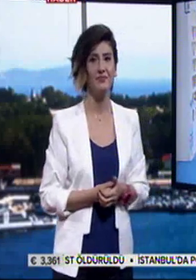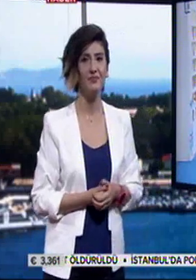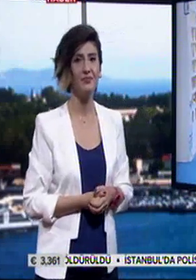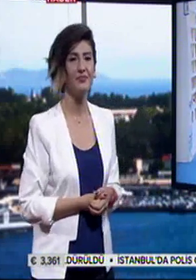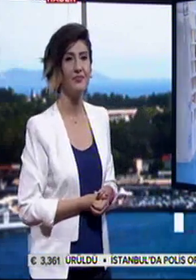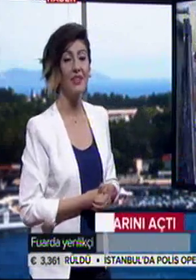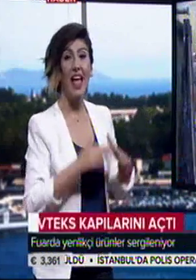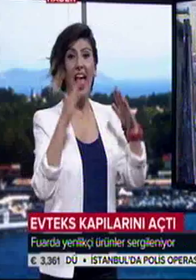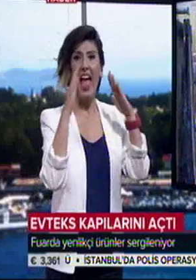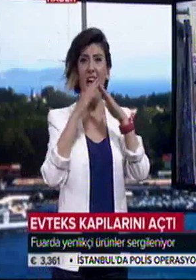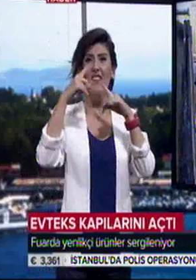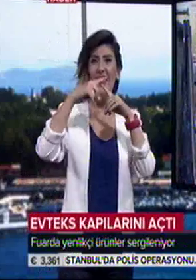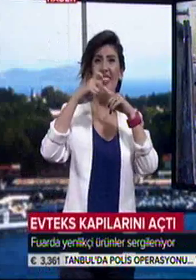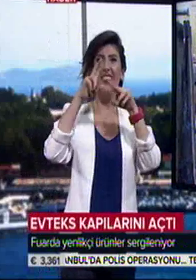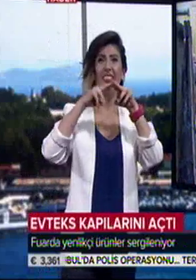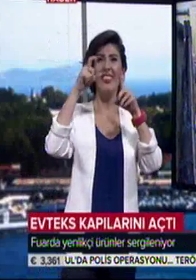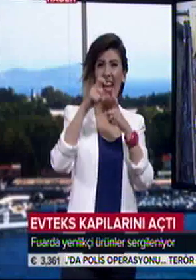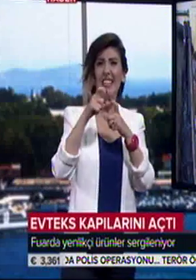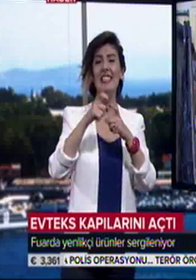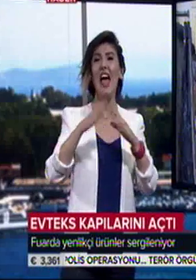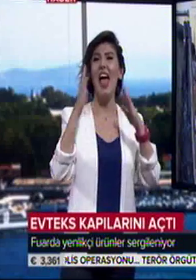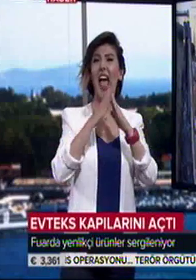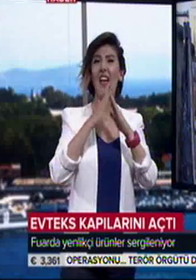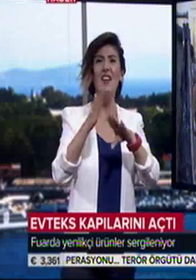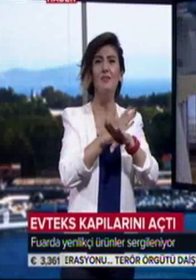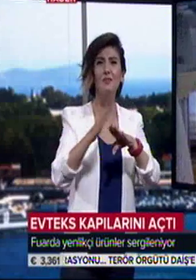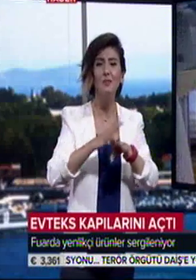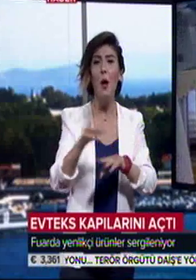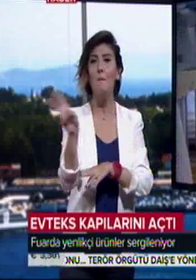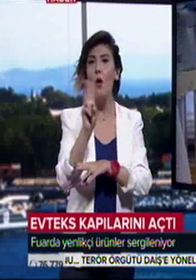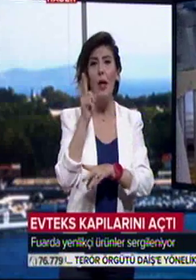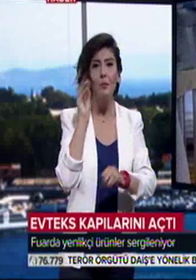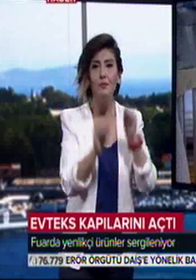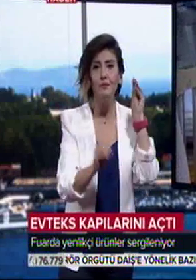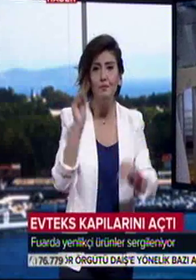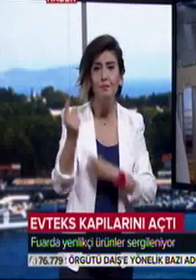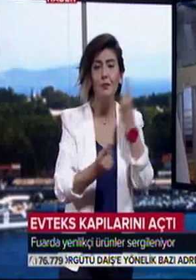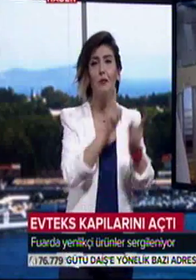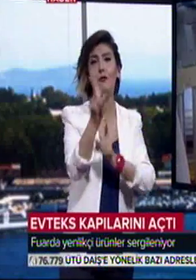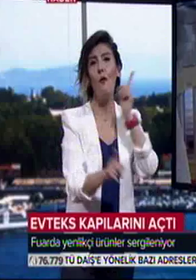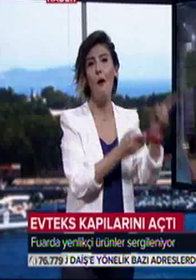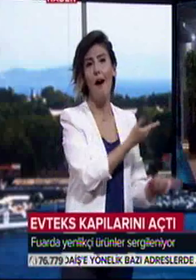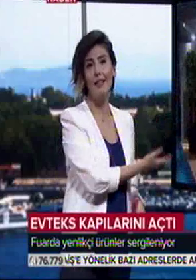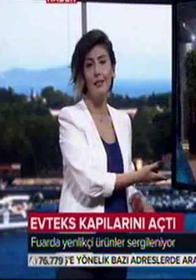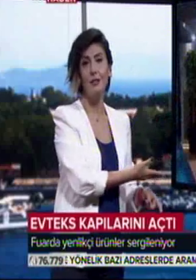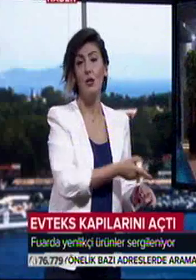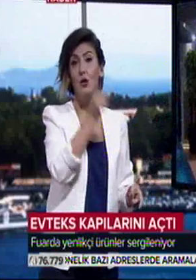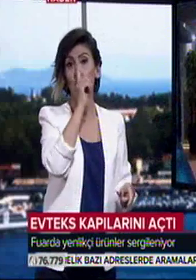Evtex, ev tekstilinde yeniliklerin sergilendiği ve modayı belirleyen ürünlerin sunulduğu bir fuar. 140 bin